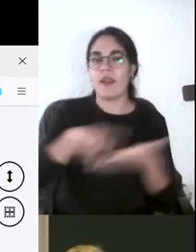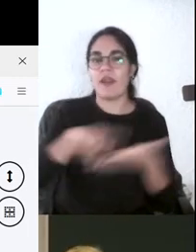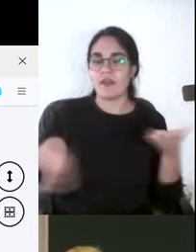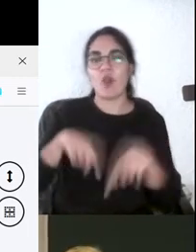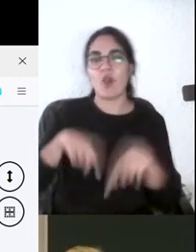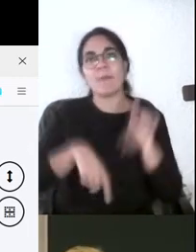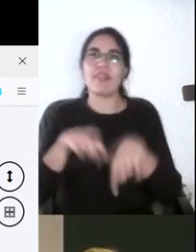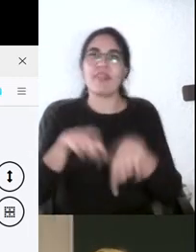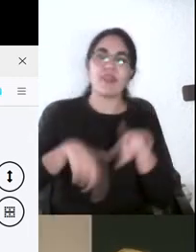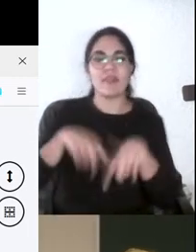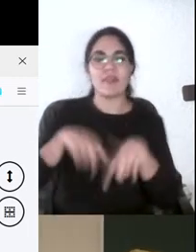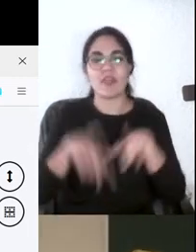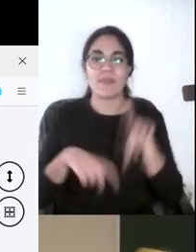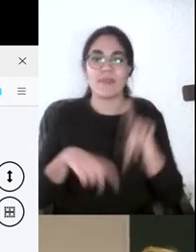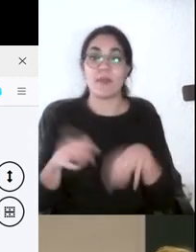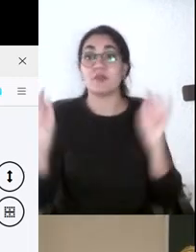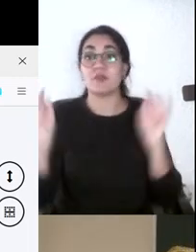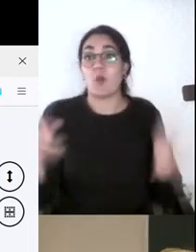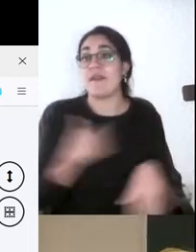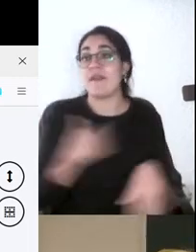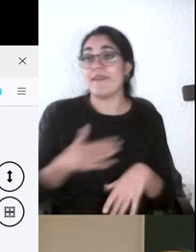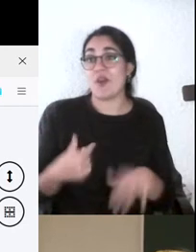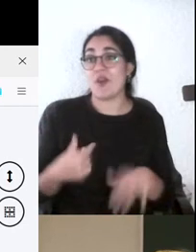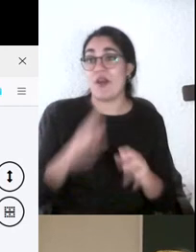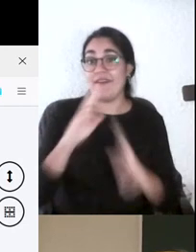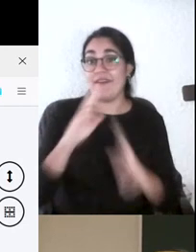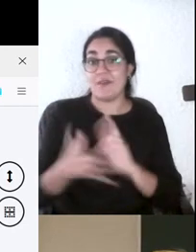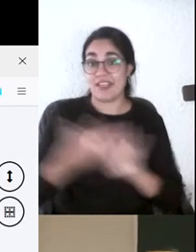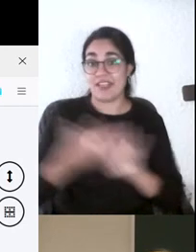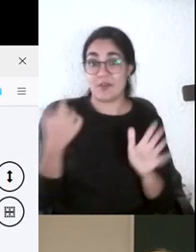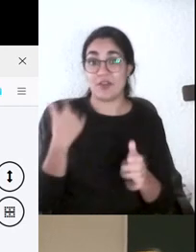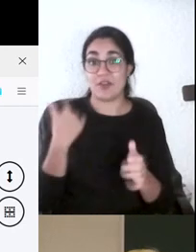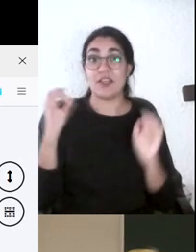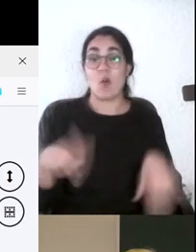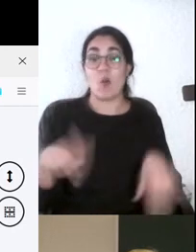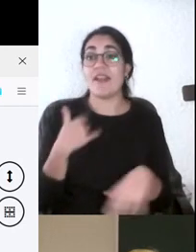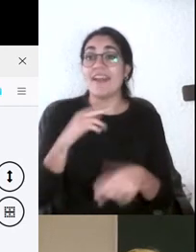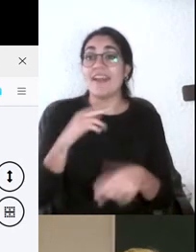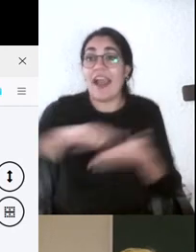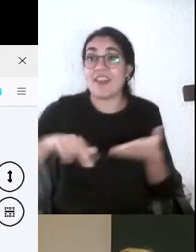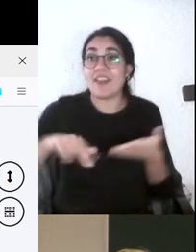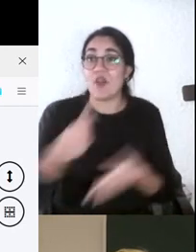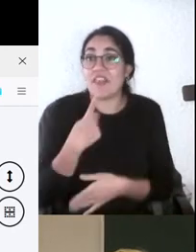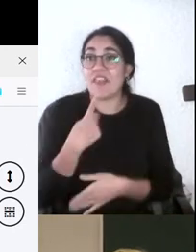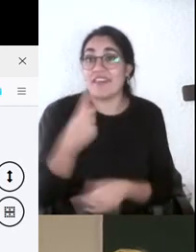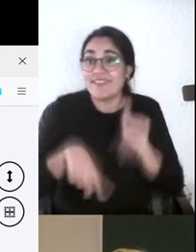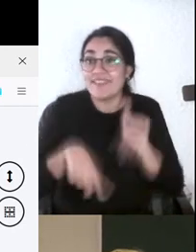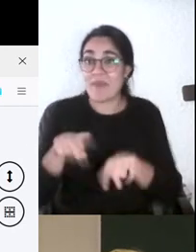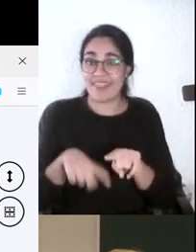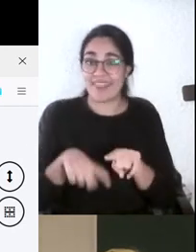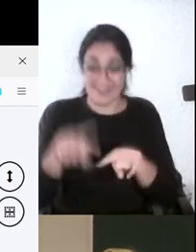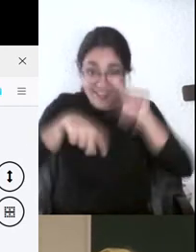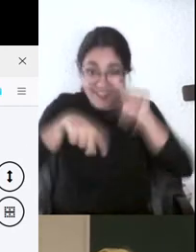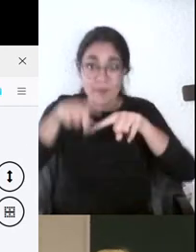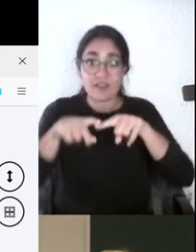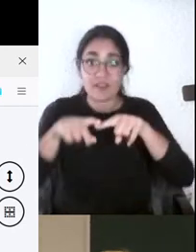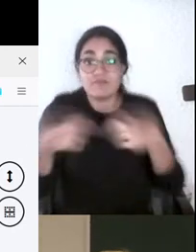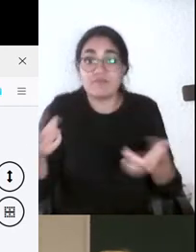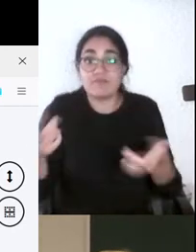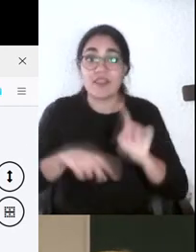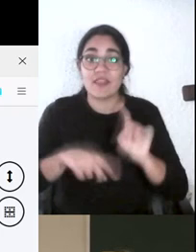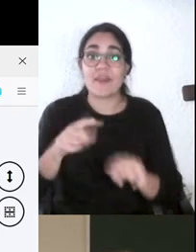ya sin tiempo voy a ser rápido lo que voy a decir de gallegos depende en función de la prueba que se le va a hacer